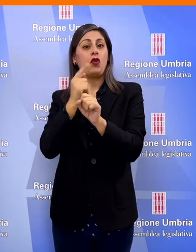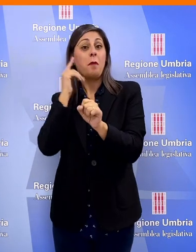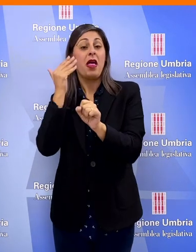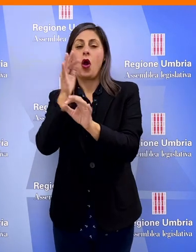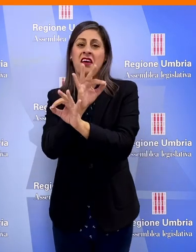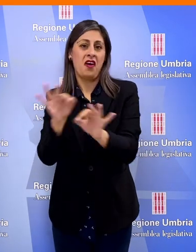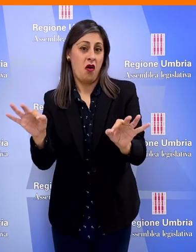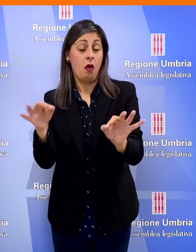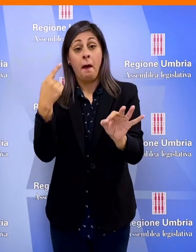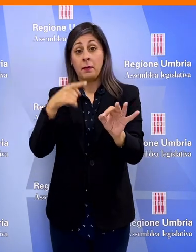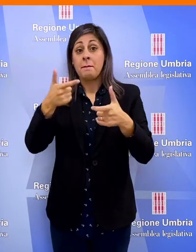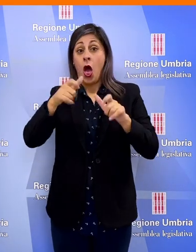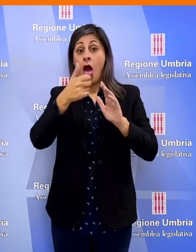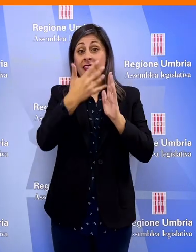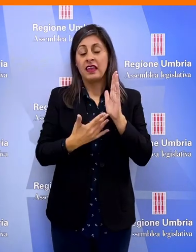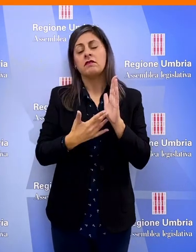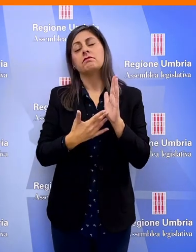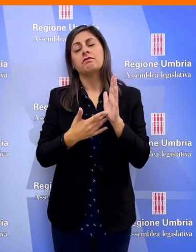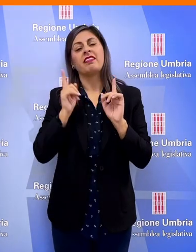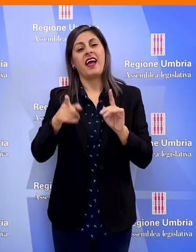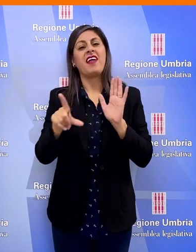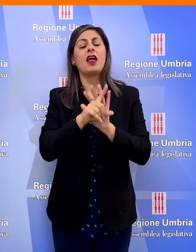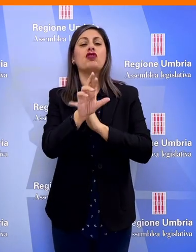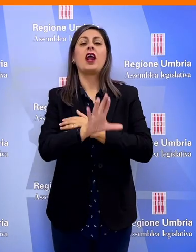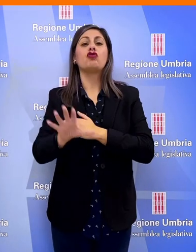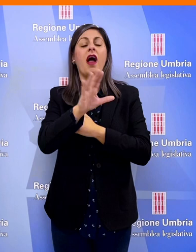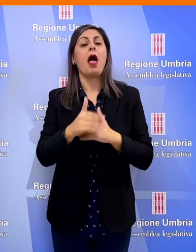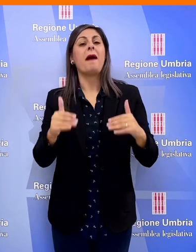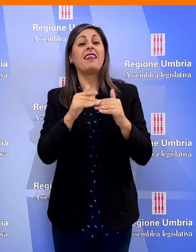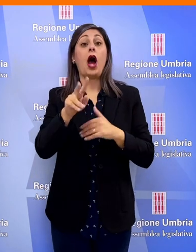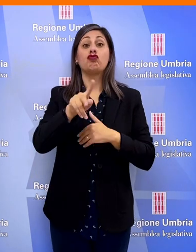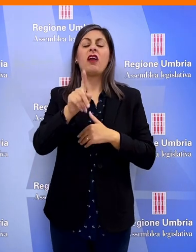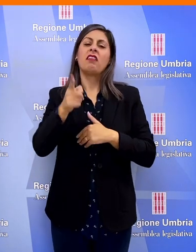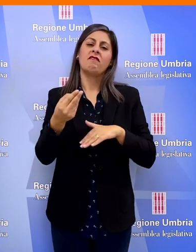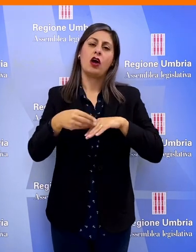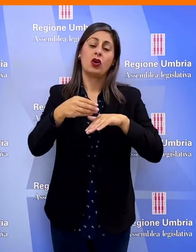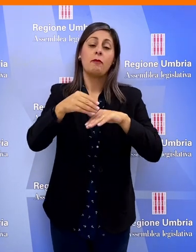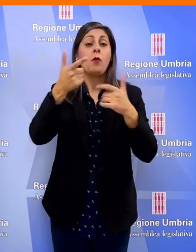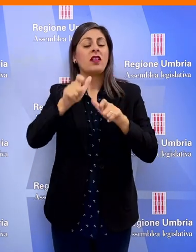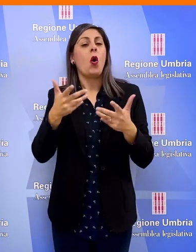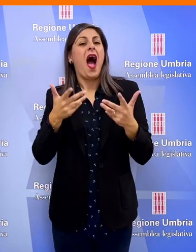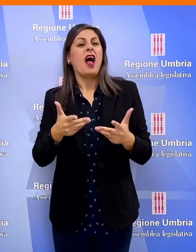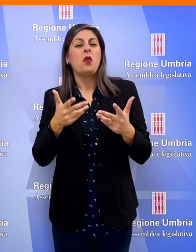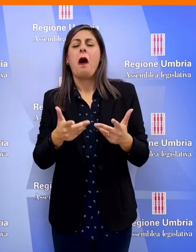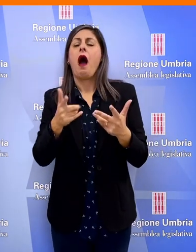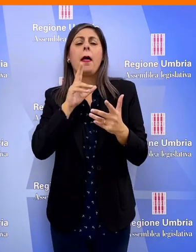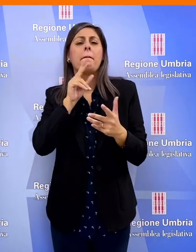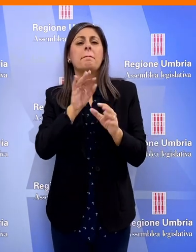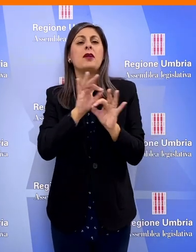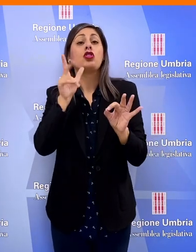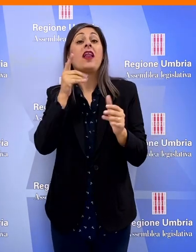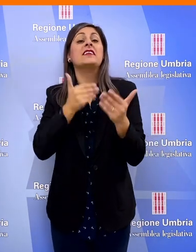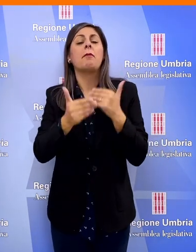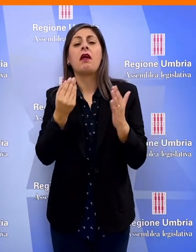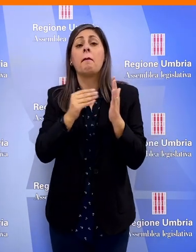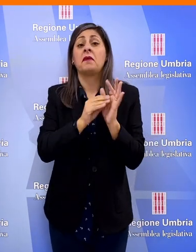posizioni lavorative migliori per questi motivi si ritiene di aggiornare la legge regionale sulla parità di genere che attualmente non cita